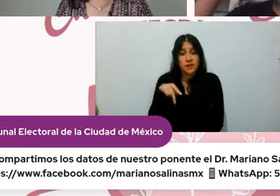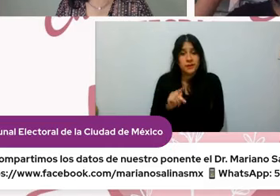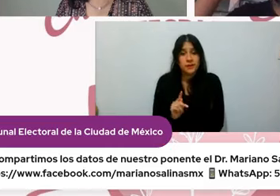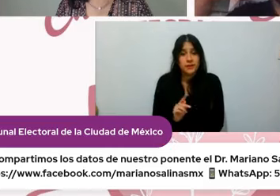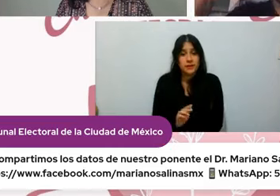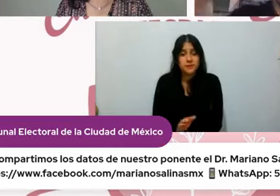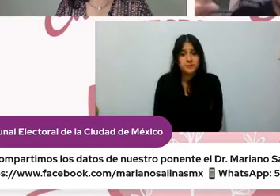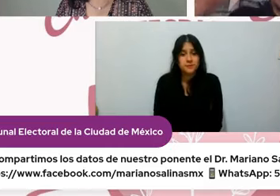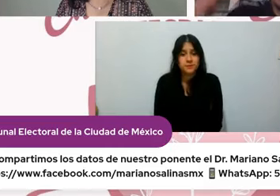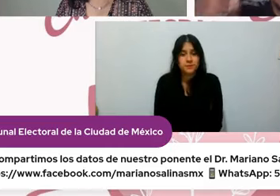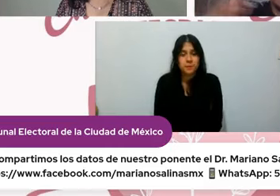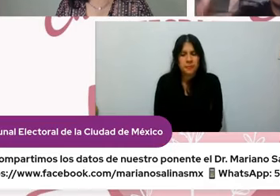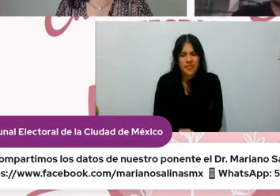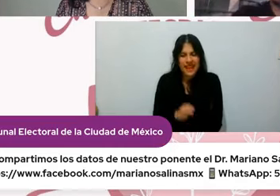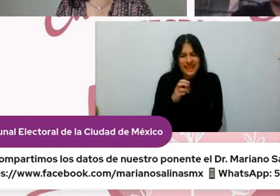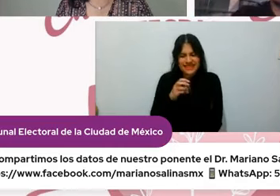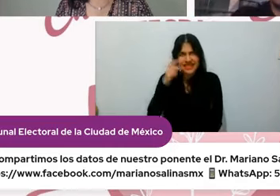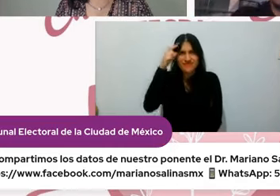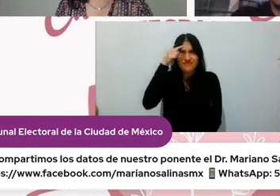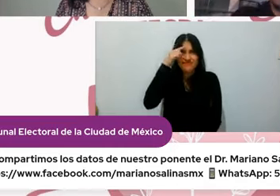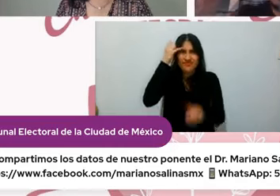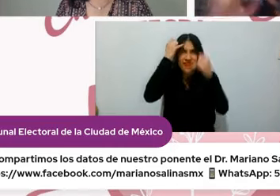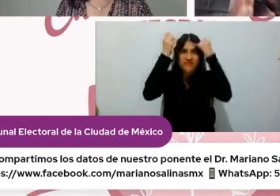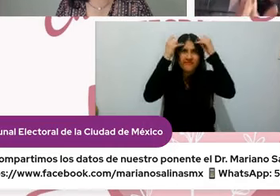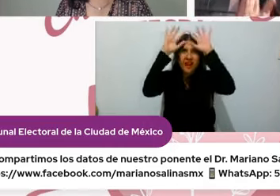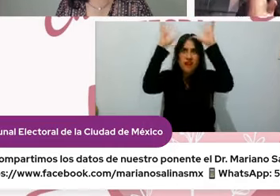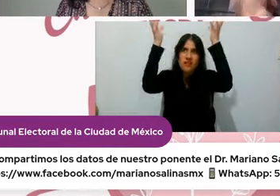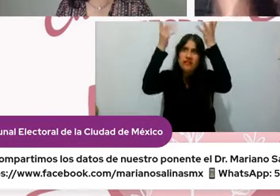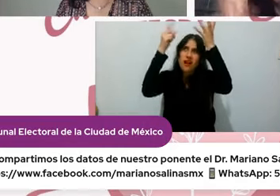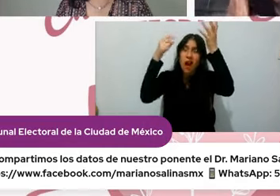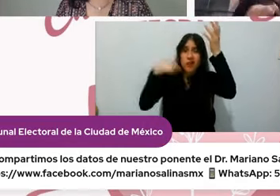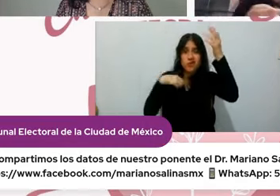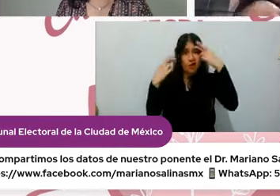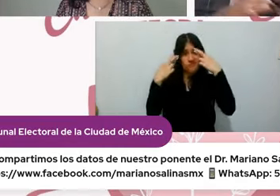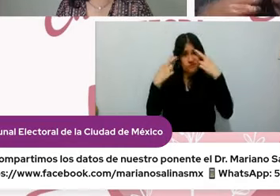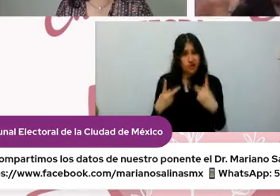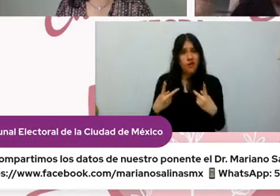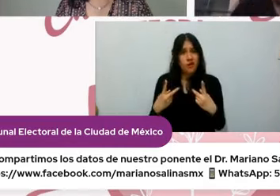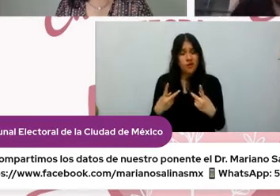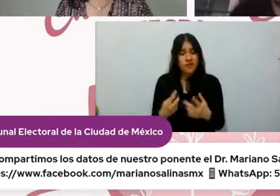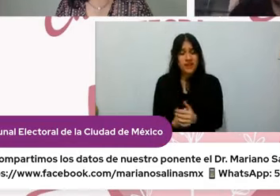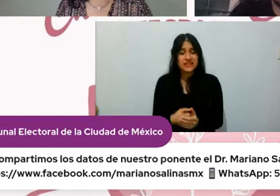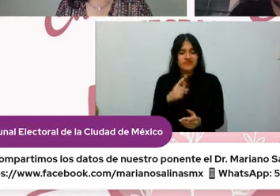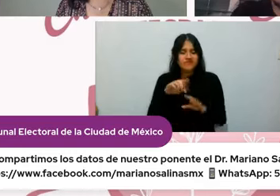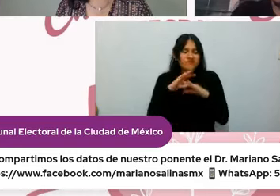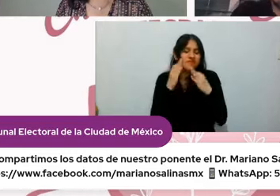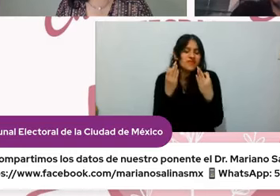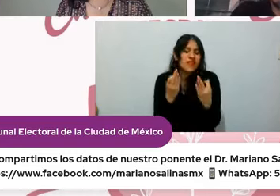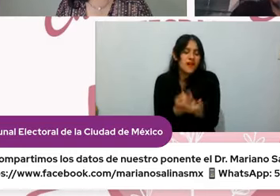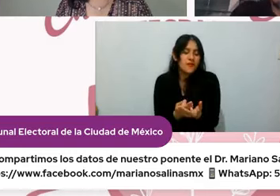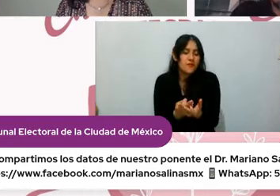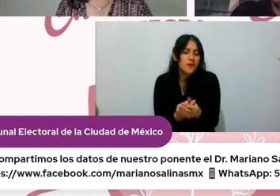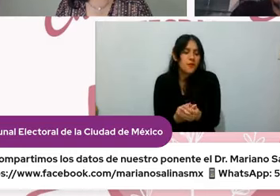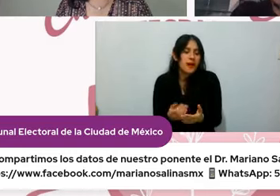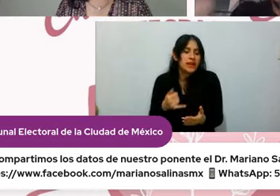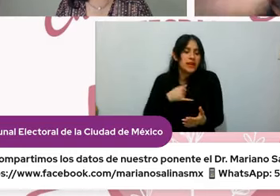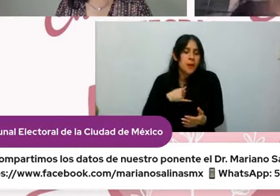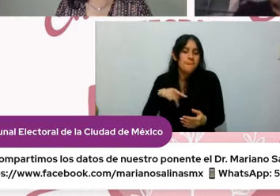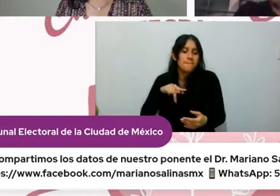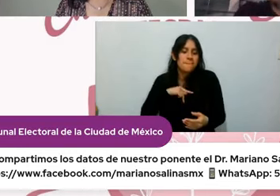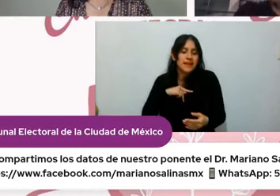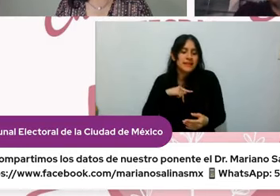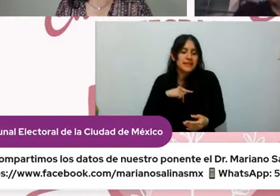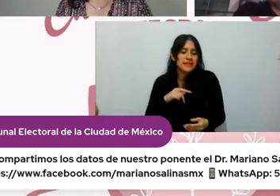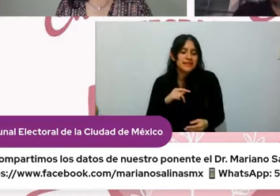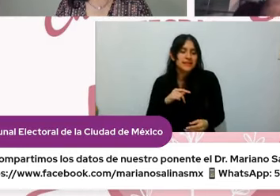el romper estos esquemas del deber ser es un camino que nos acerca más a nuestros deseos que al